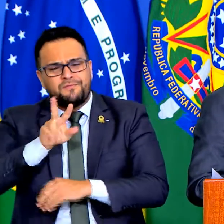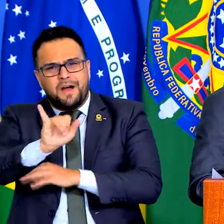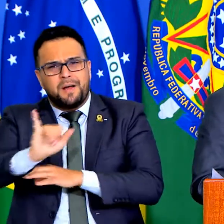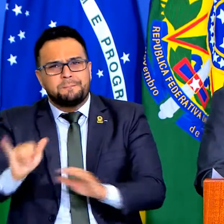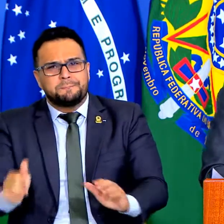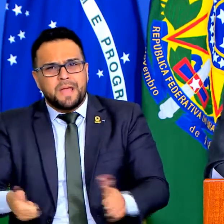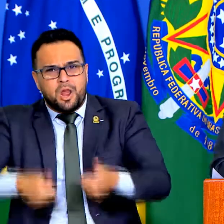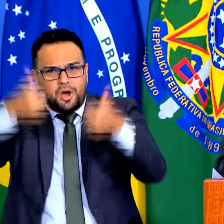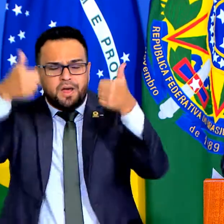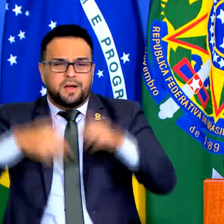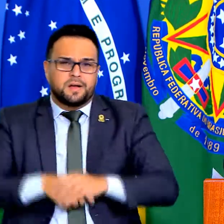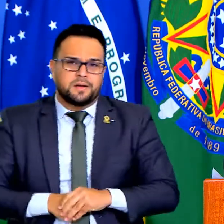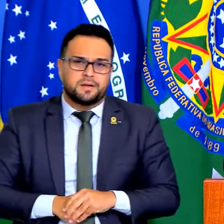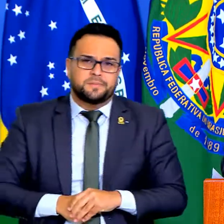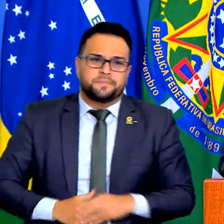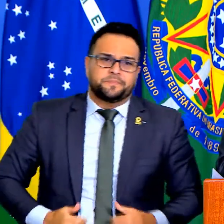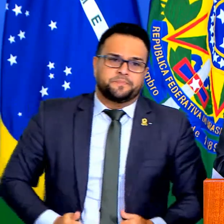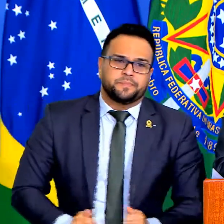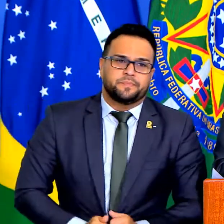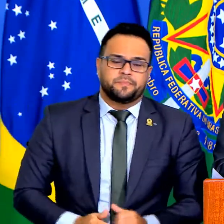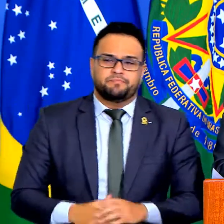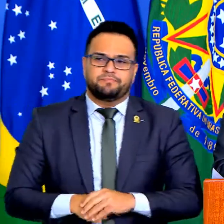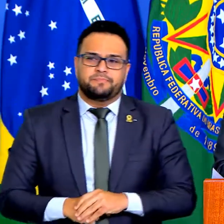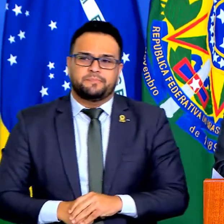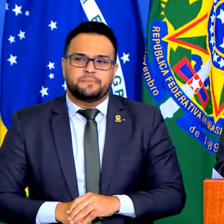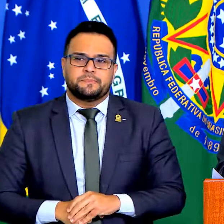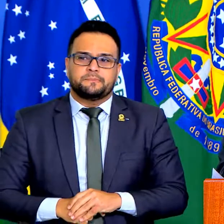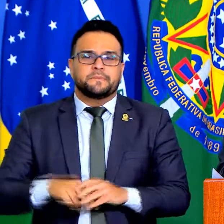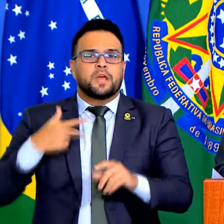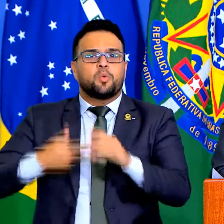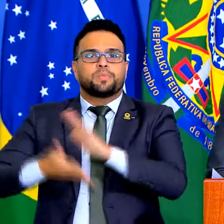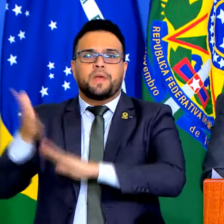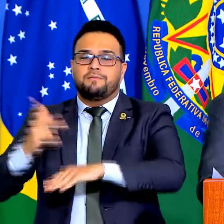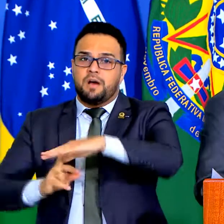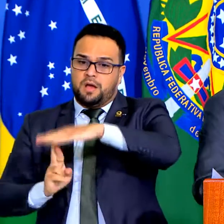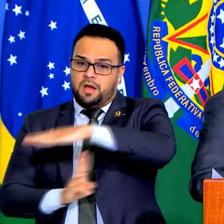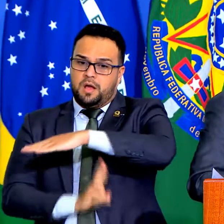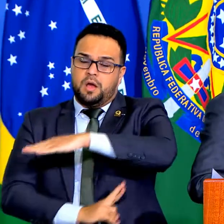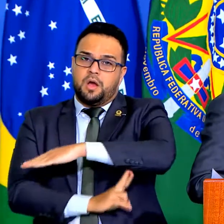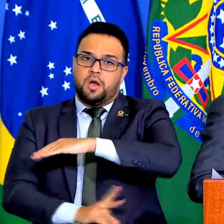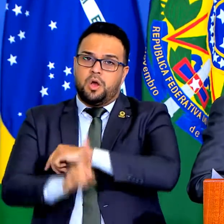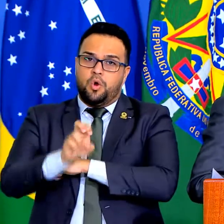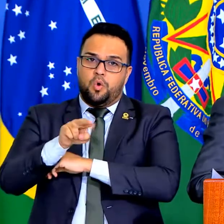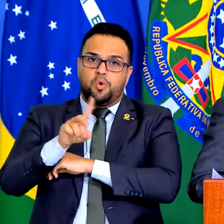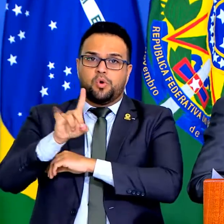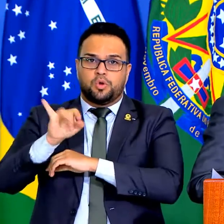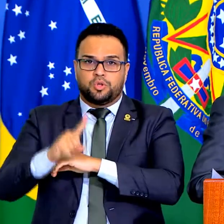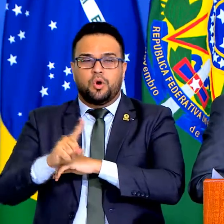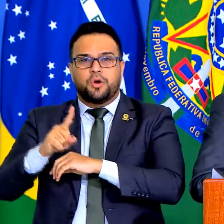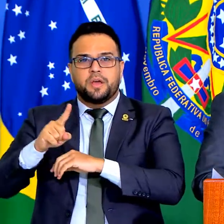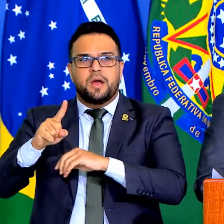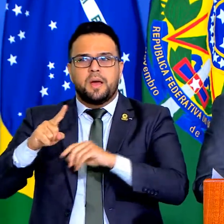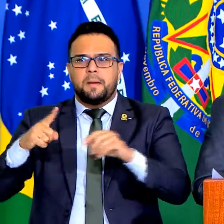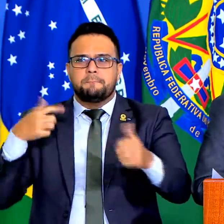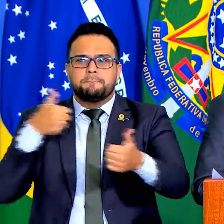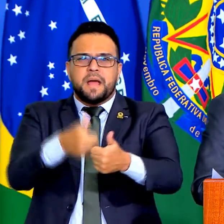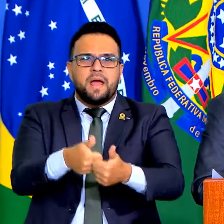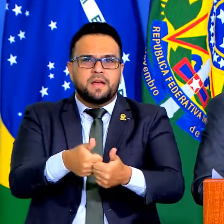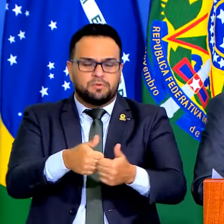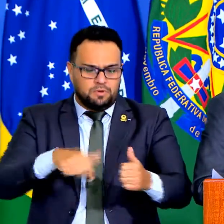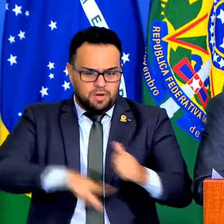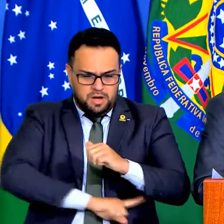tive agora com o Tarcísio, quase na divisa de Rondônia com Acre, a ponte do Abunã, Rio Paraná,